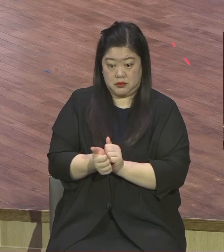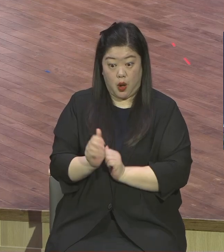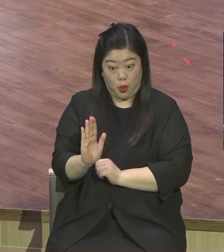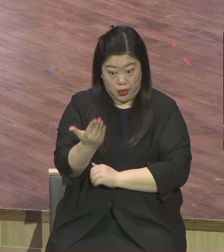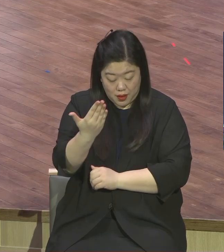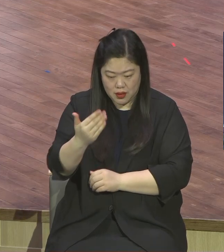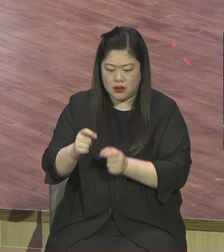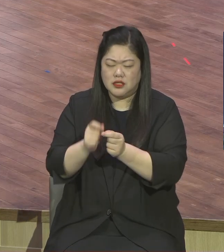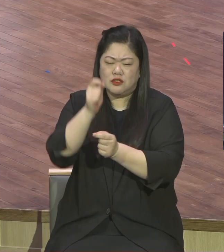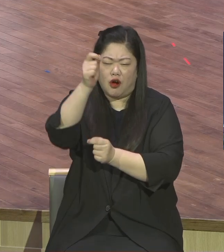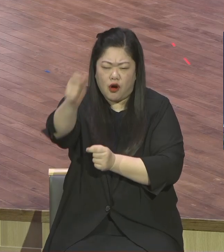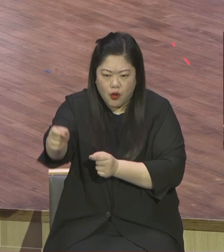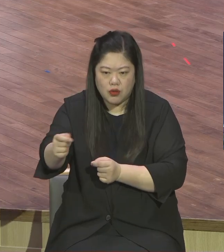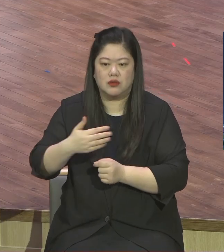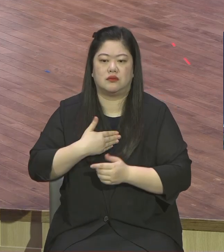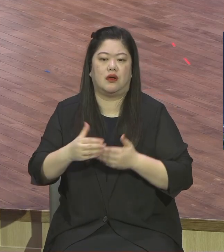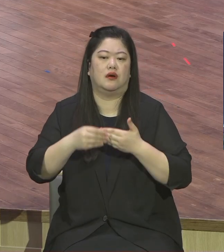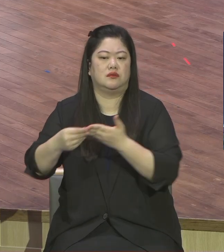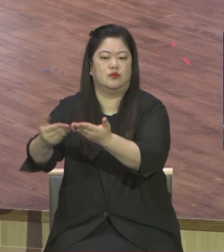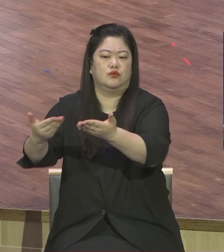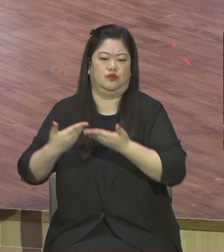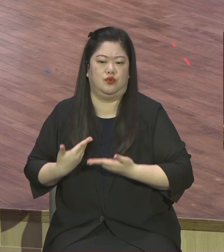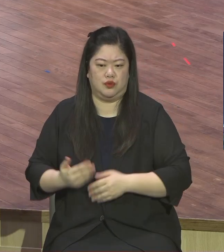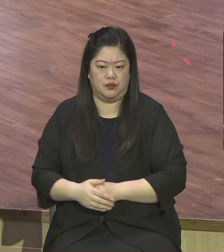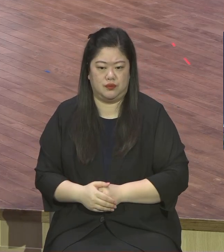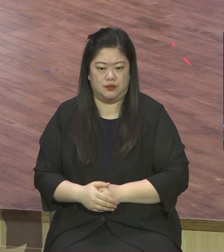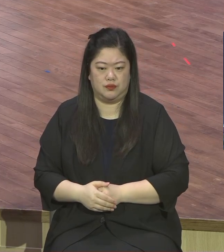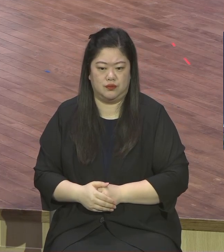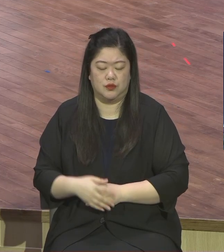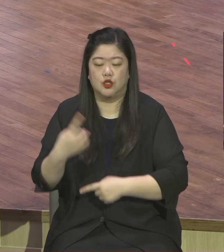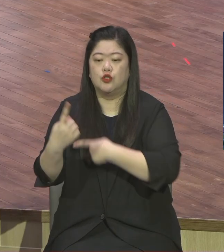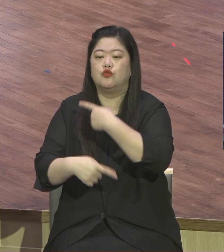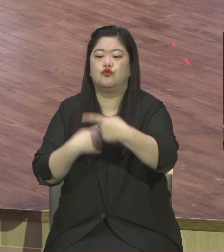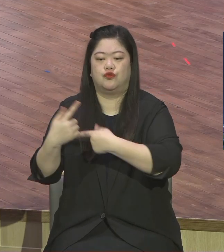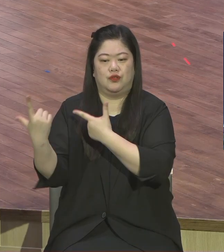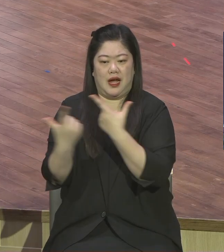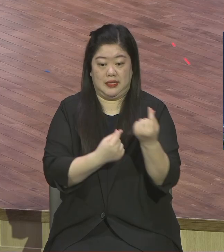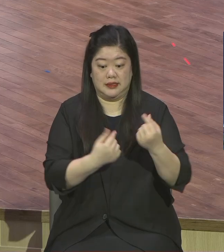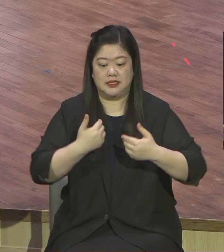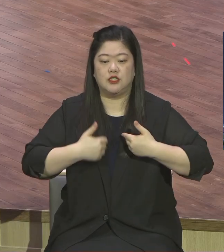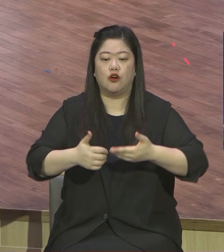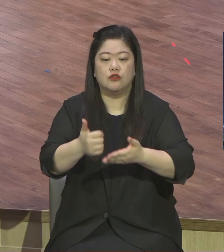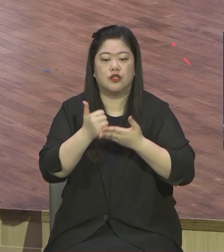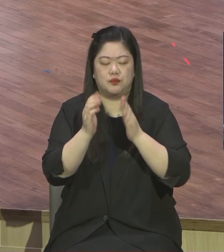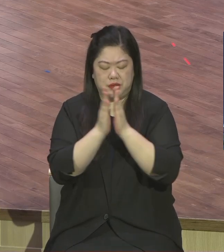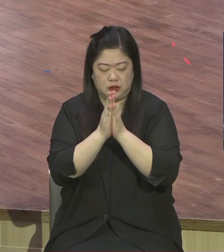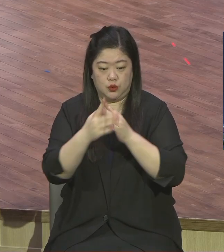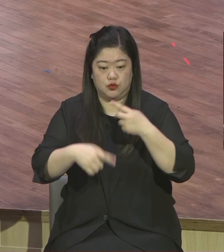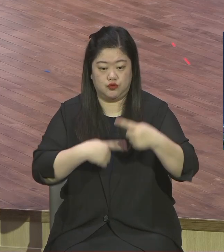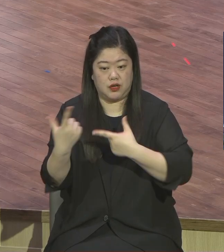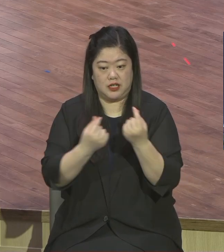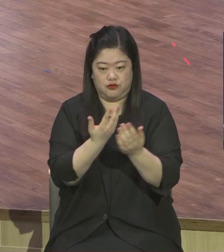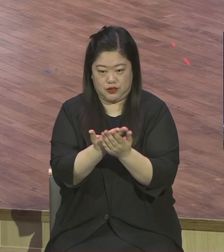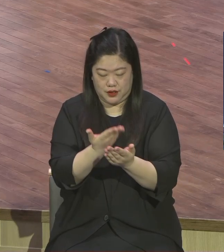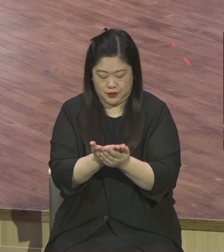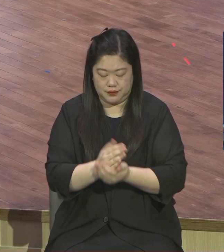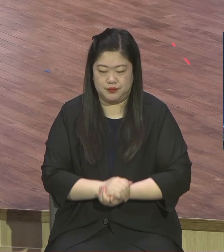주신다 예수님이 영접기도 하겠습니다 다 눈을 감으시고 예수 영접기도 따라하세요 주 예수님